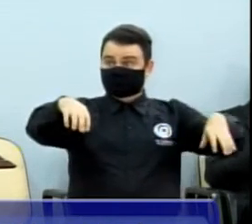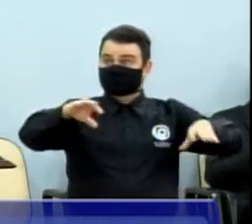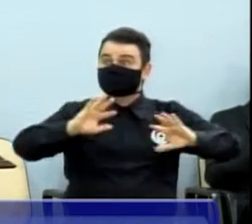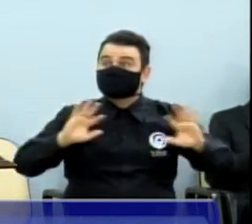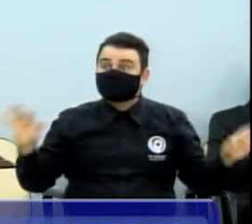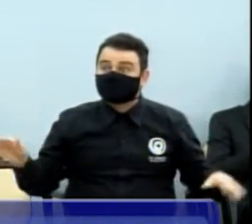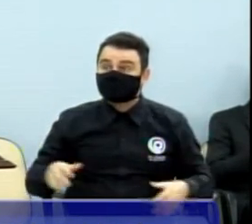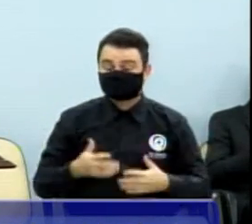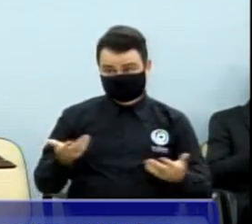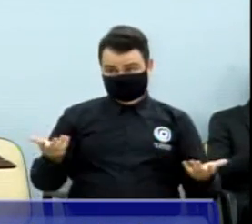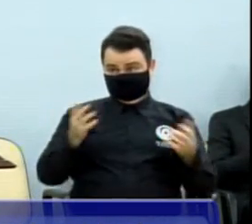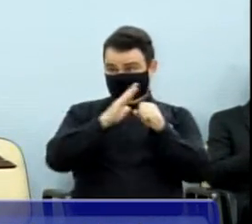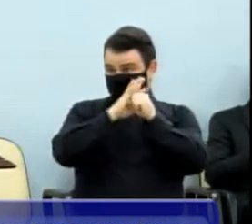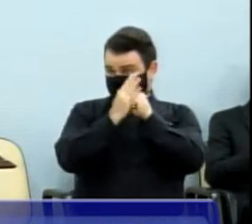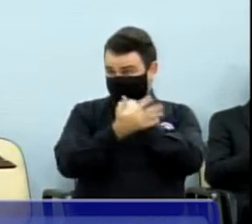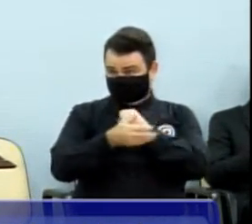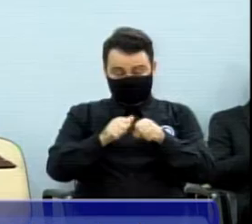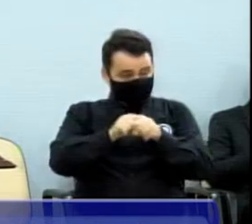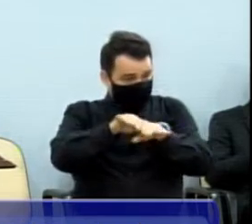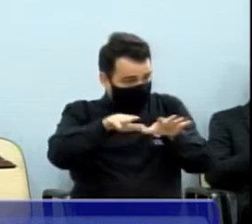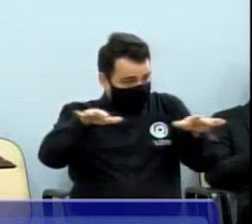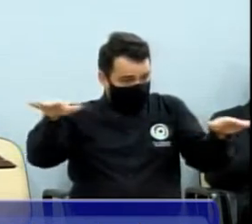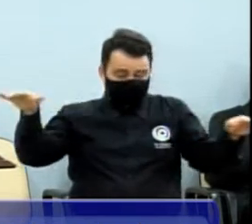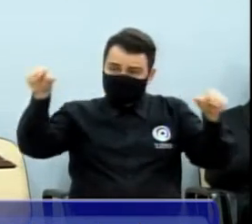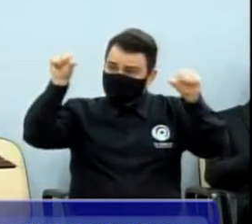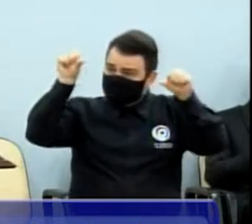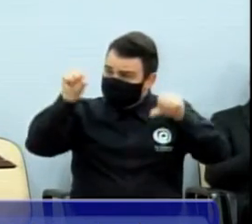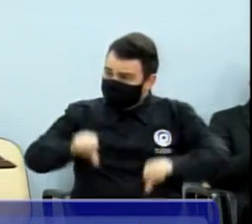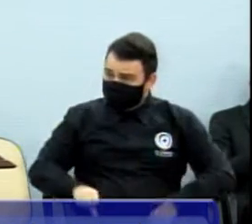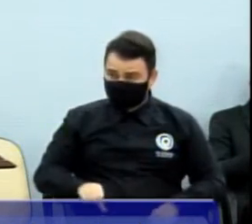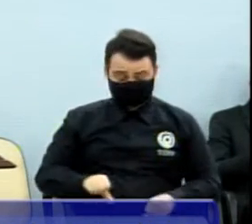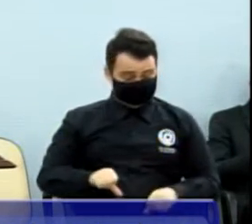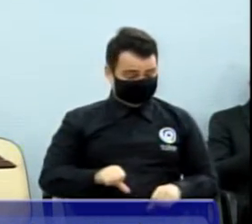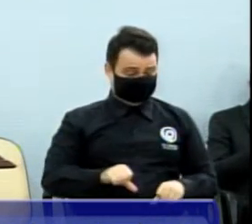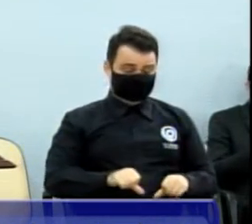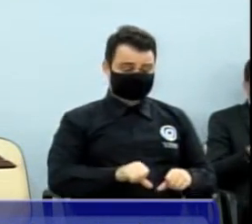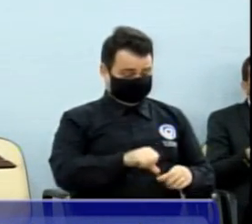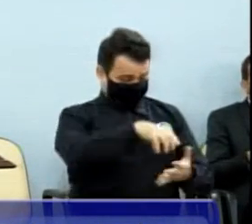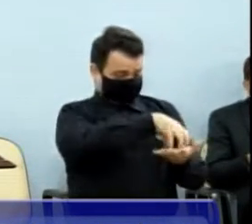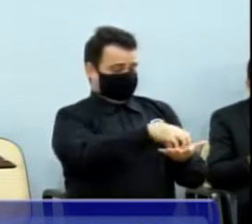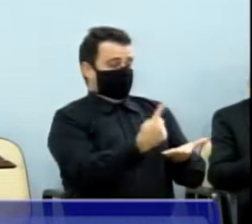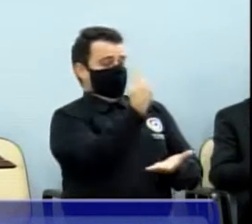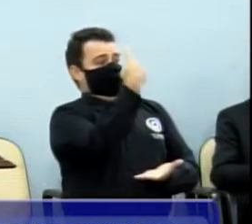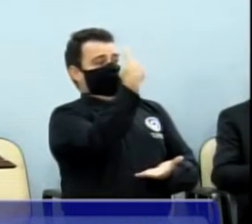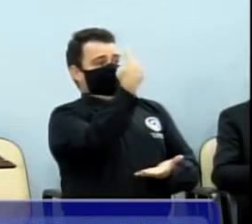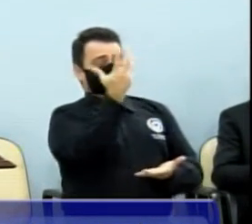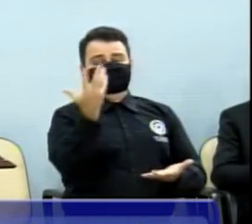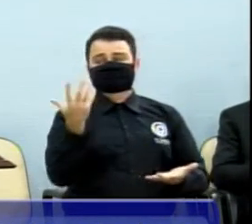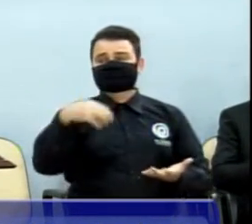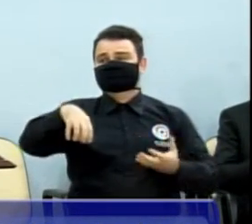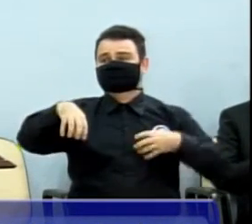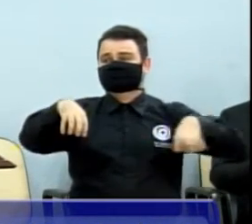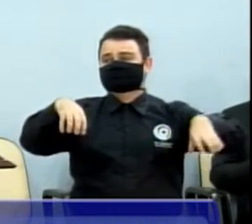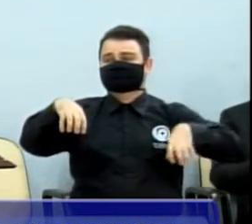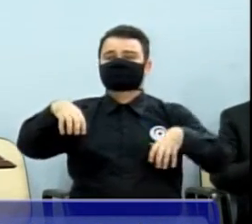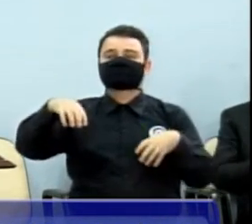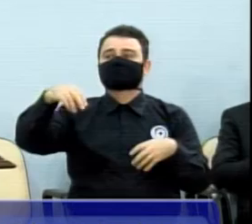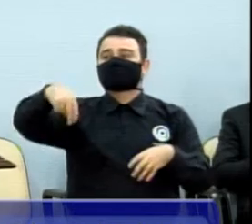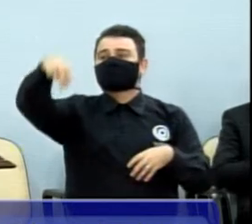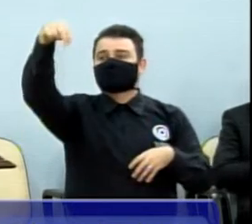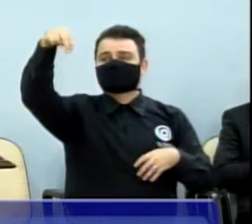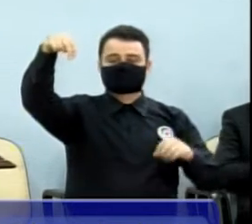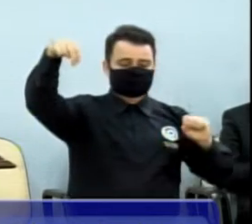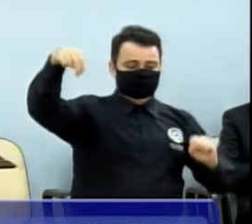piorou com a pandemia, nós termos somente um conselho tutelar? Dois conselhos tutelares, norte e sul.